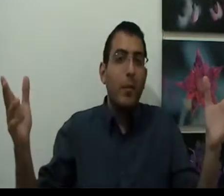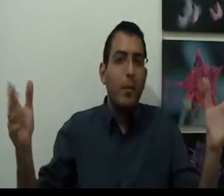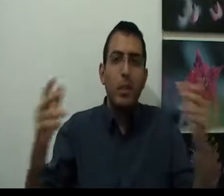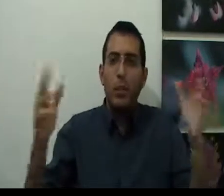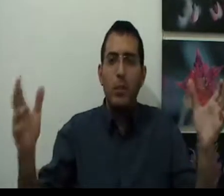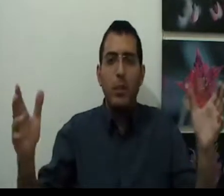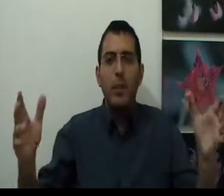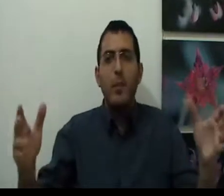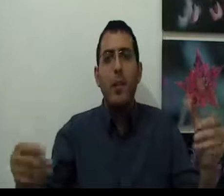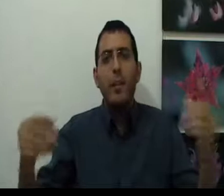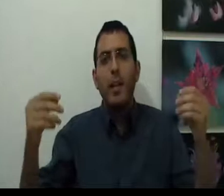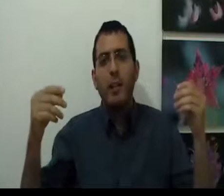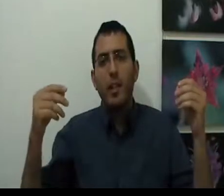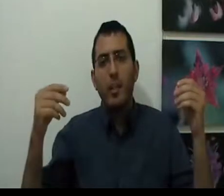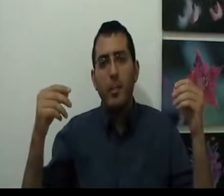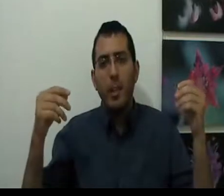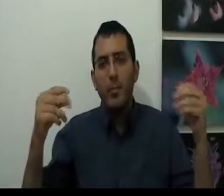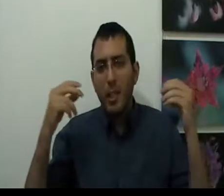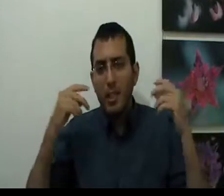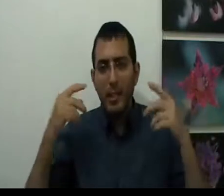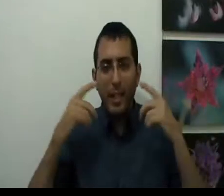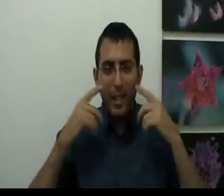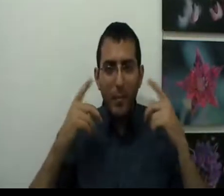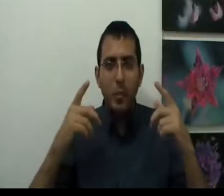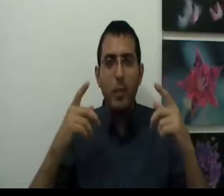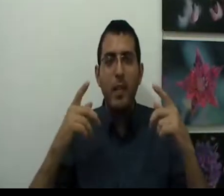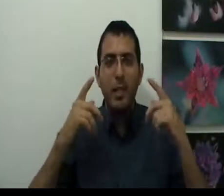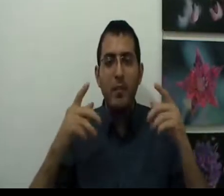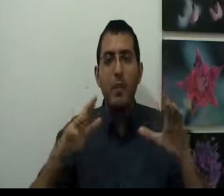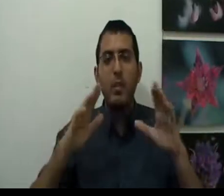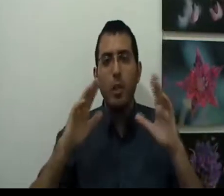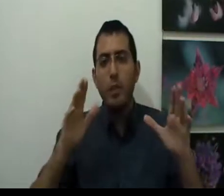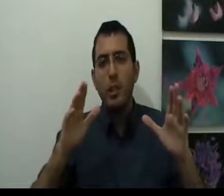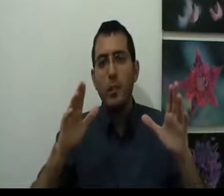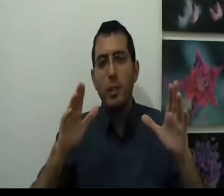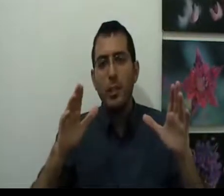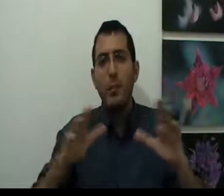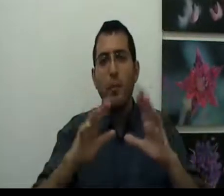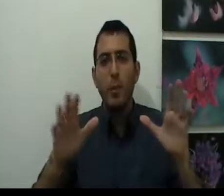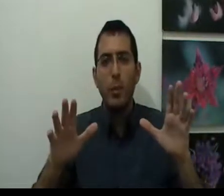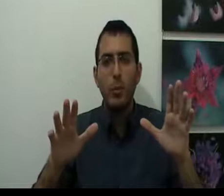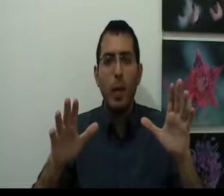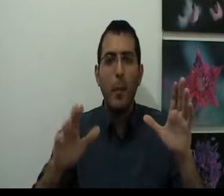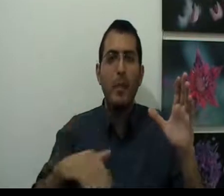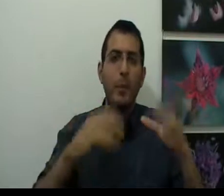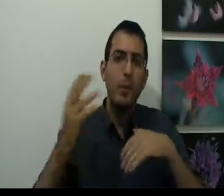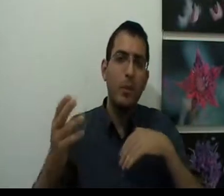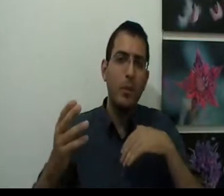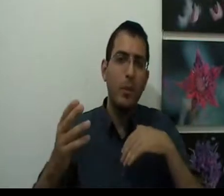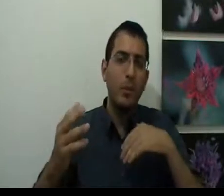אדם רוצה אם הוא לא רוצה זה לגיטימי לגמרי אבל בן אדם צריך להסתכל למציאות בעיניים ולהבין שלא משנה מה שהוא יעשה הוא אף פעם לא יהיה מאושר באמת כי תמיד הוא יוצא יותר טוב